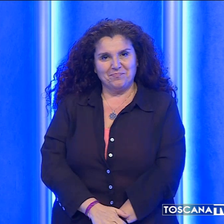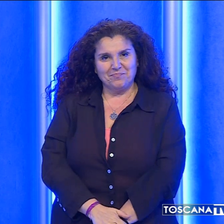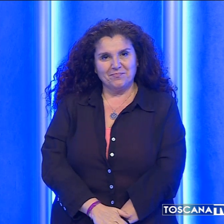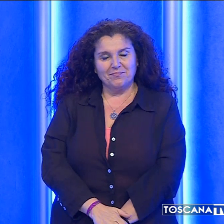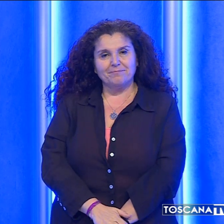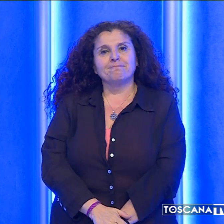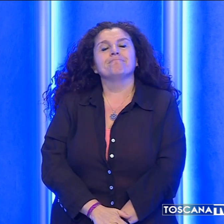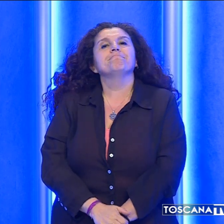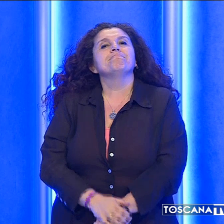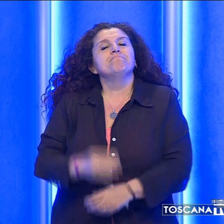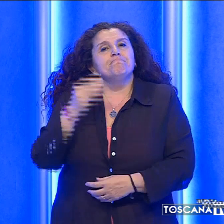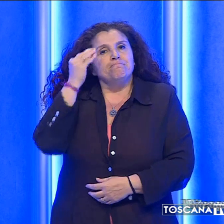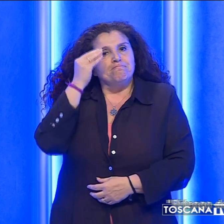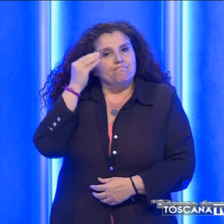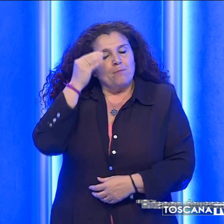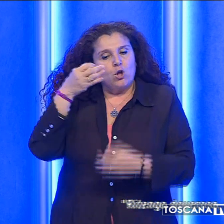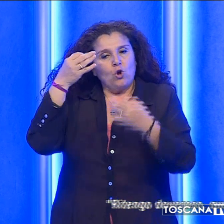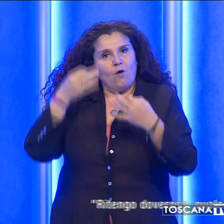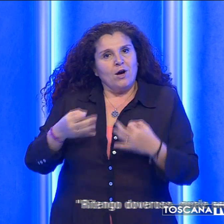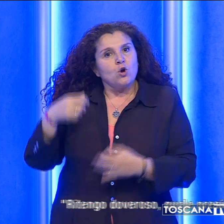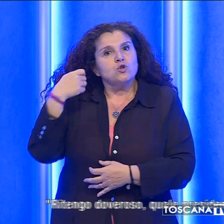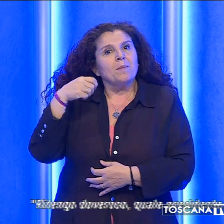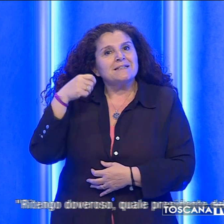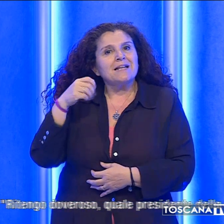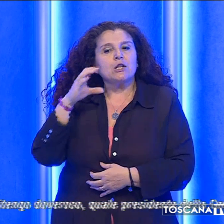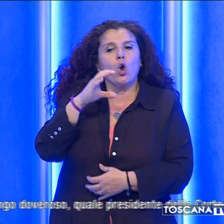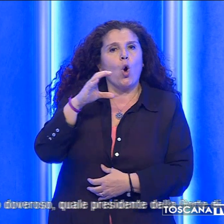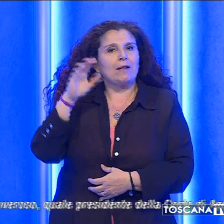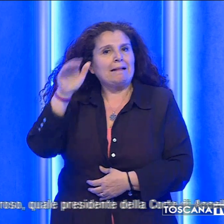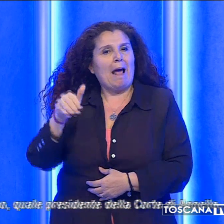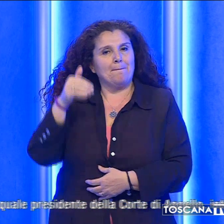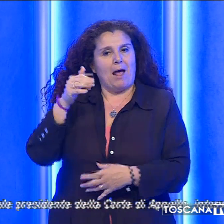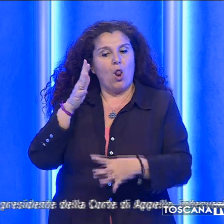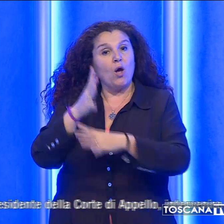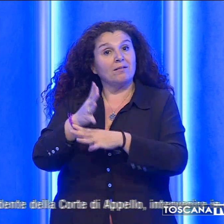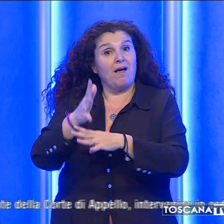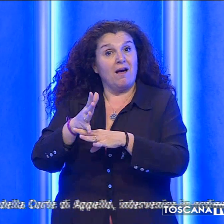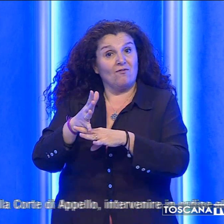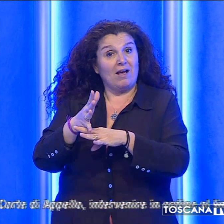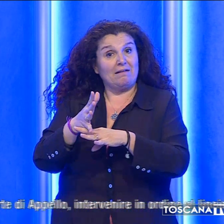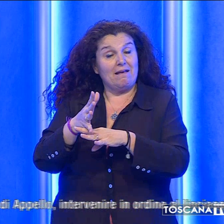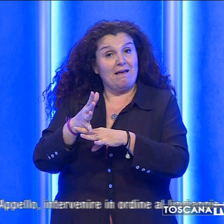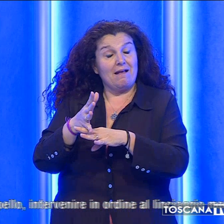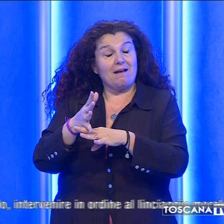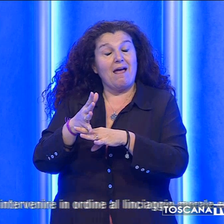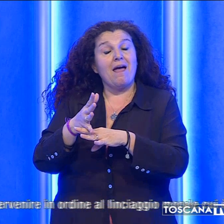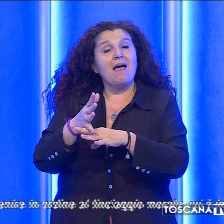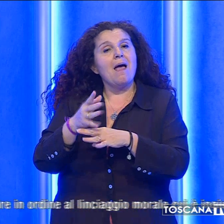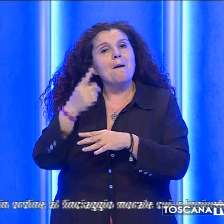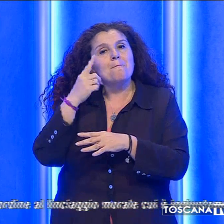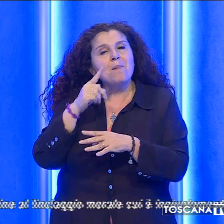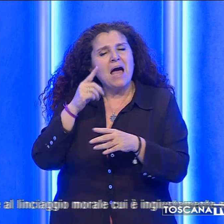Ritengo doveroso quale presidente della Corte di Appello intervenire in ordine al linciaggio morale